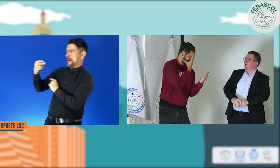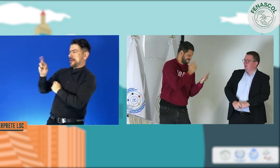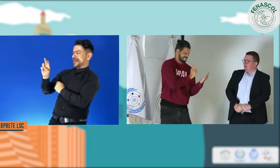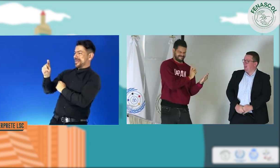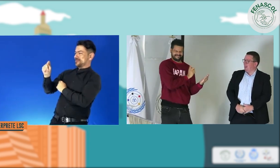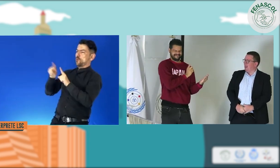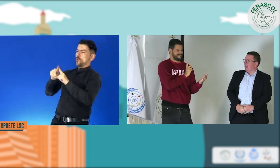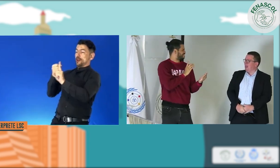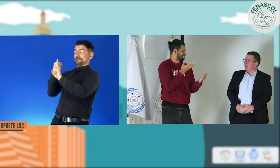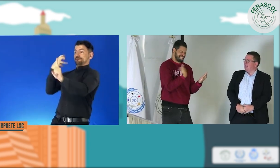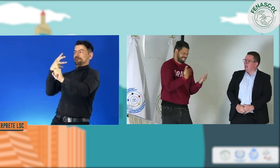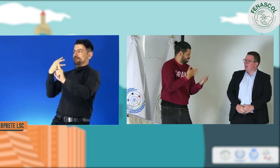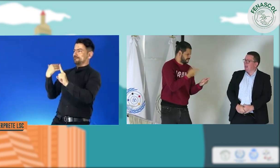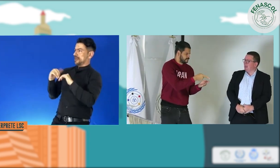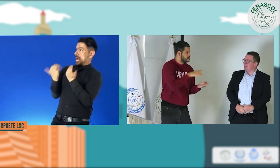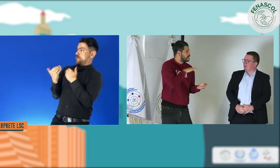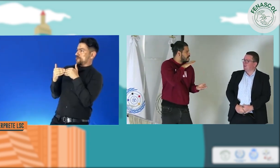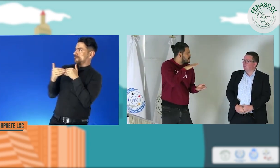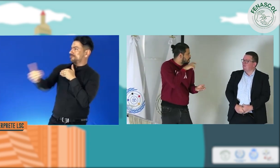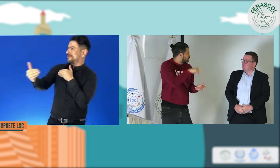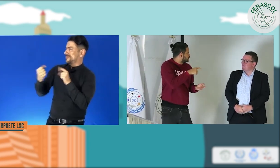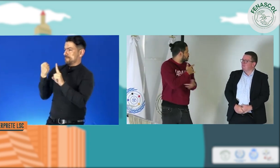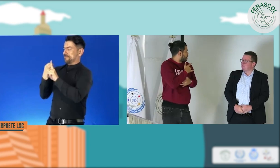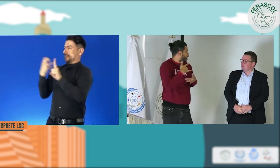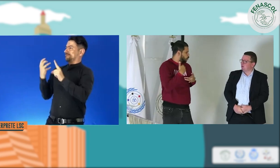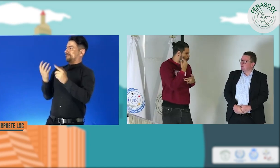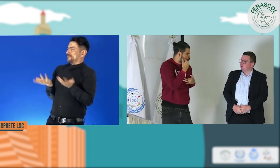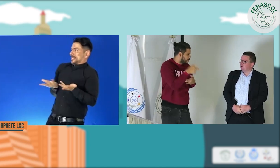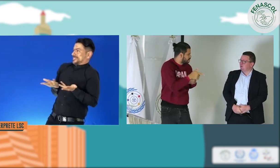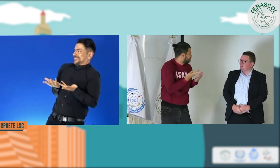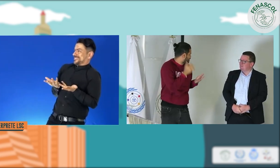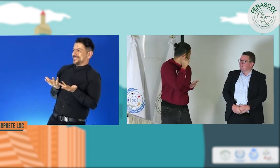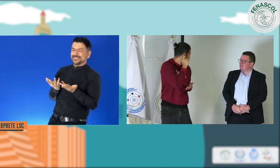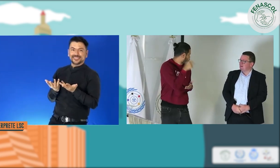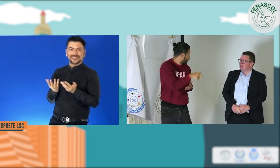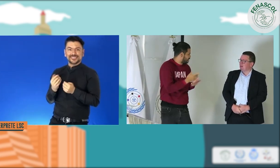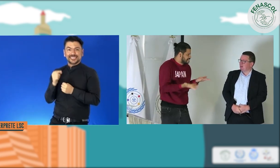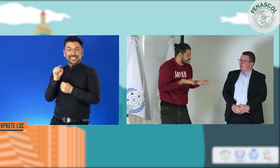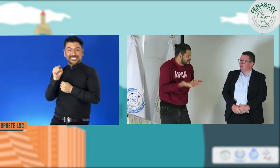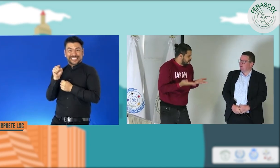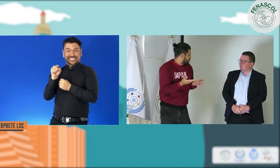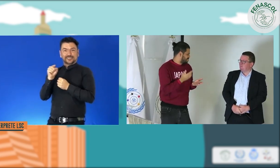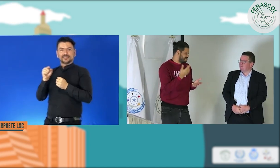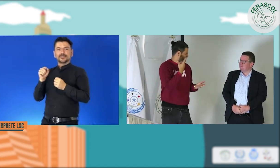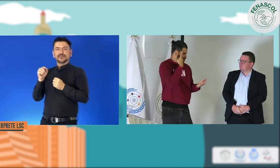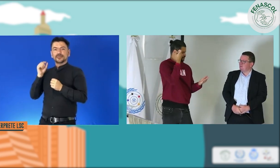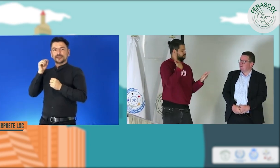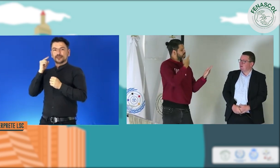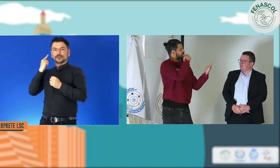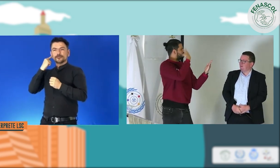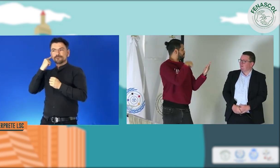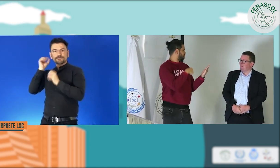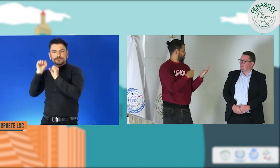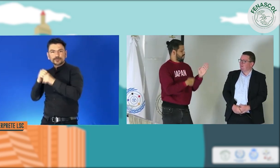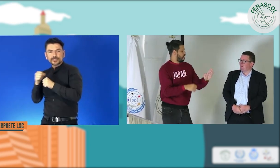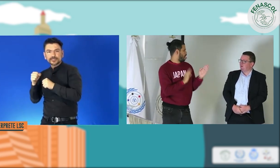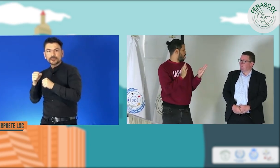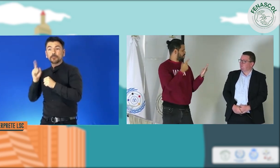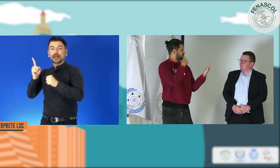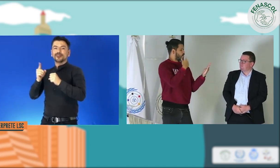Decía, no, pero qué vergüenza utilizarlo, pero yo necesitaba que mi esposa supiera la información que le estaban dando a los médicos. Dije, bueno,